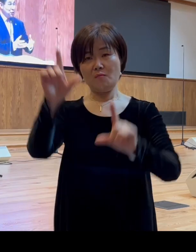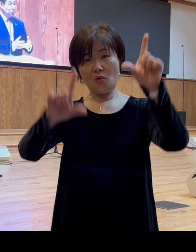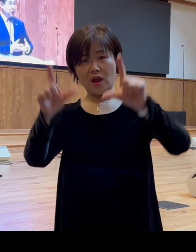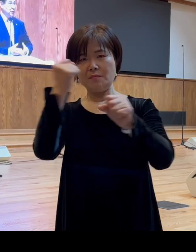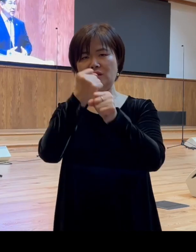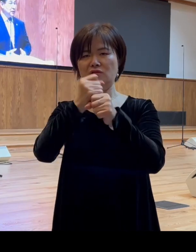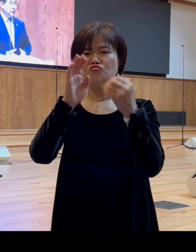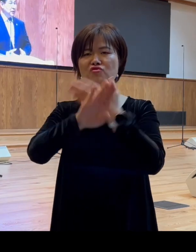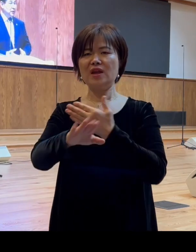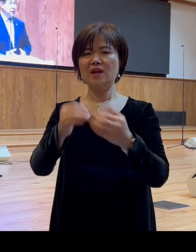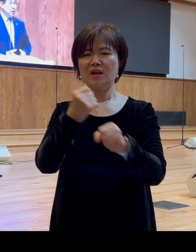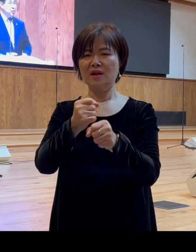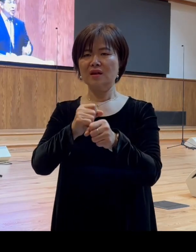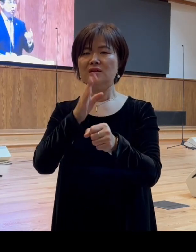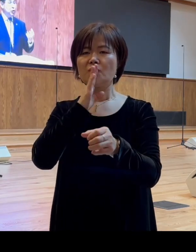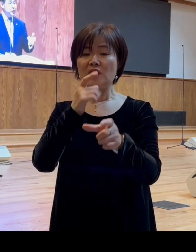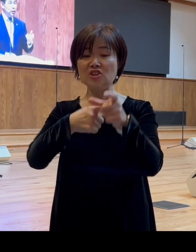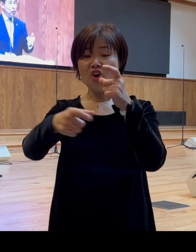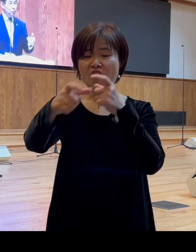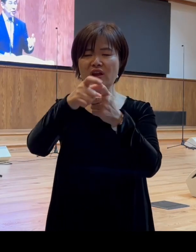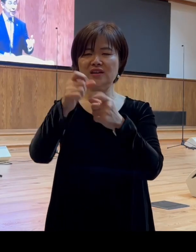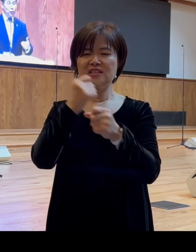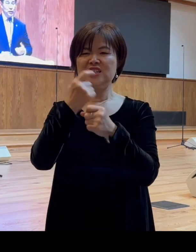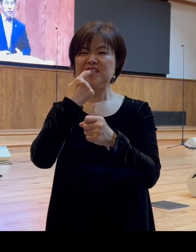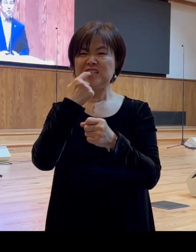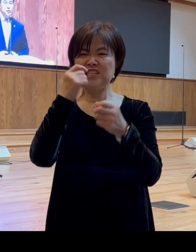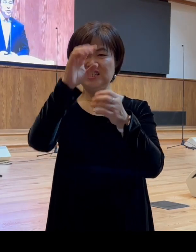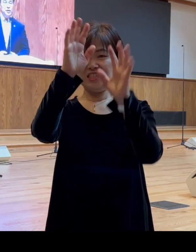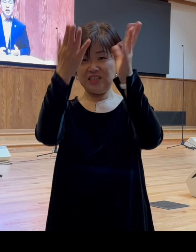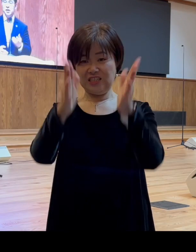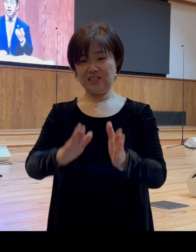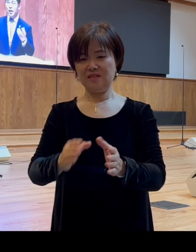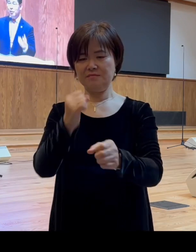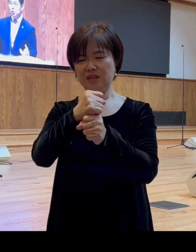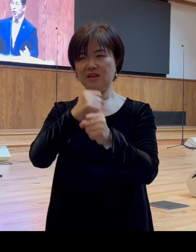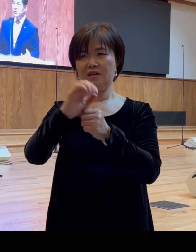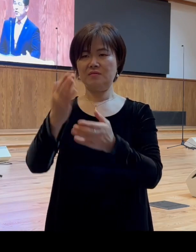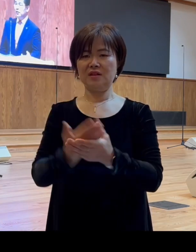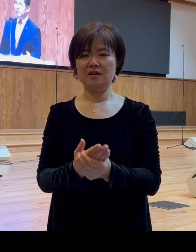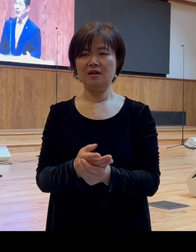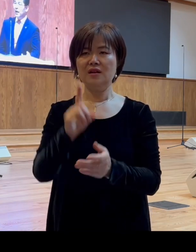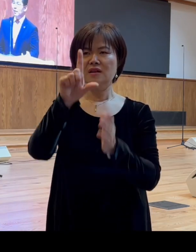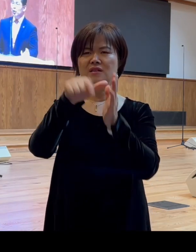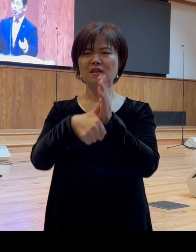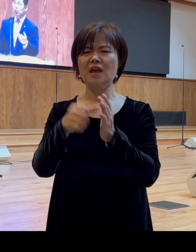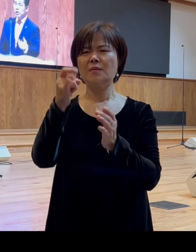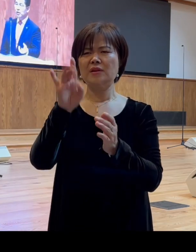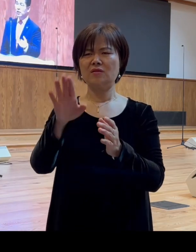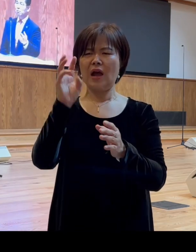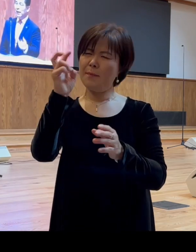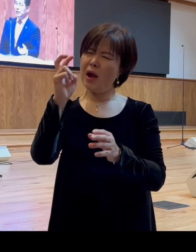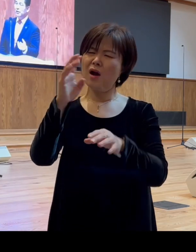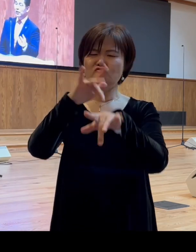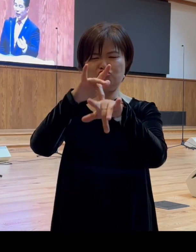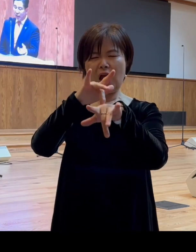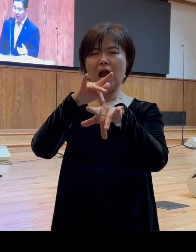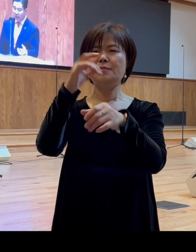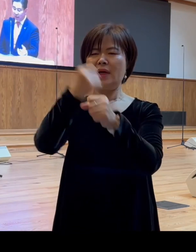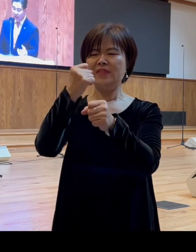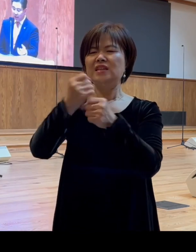그러니까 구리 세공업자라고 하는 것은요 그 당시에 에베소에서 아마도 우상을 만드는 일에 어떤